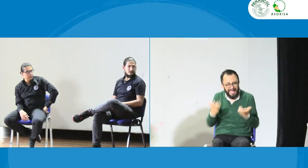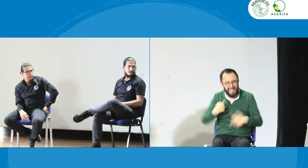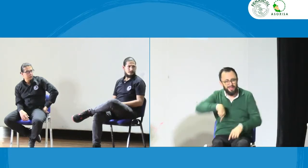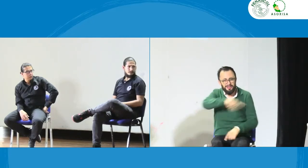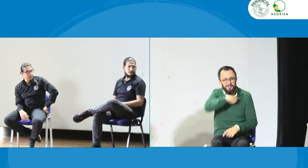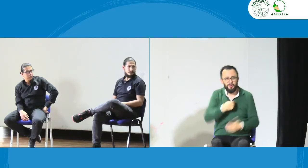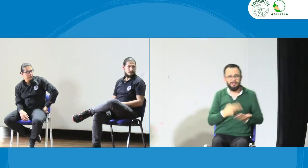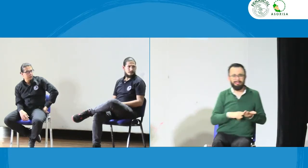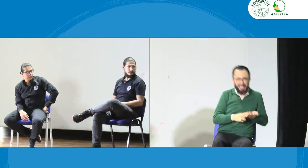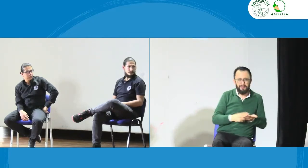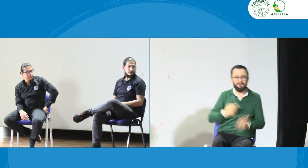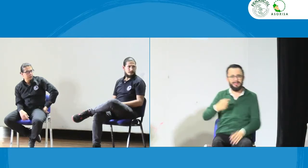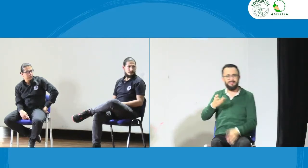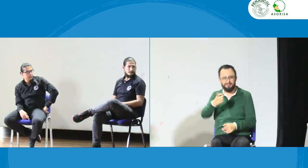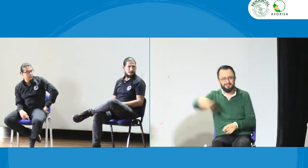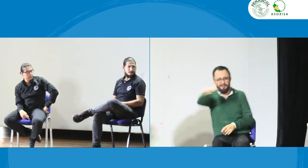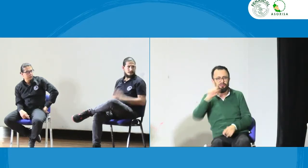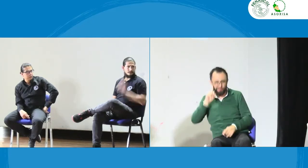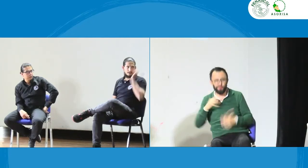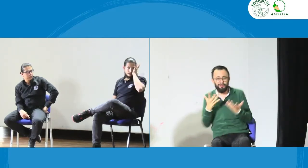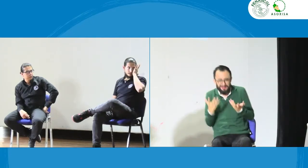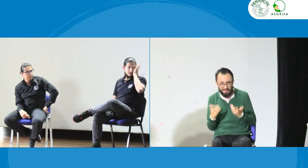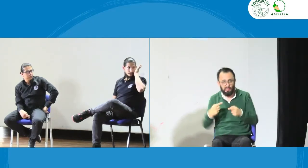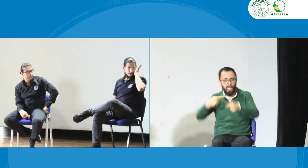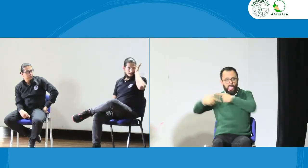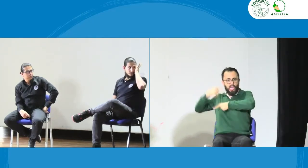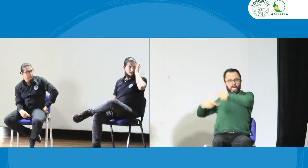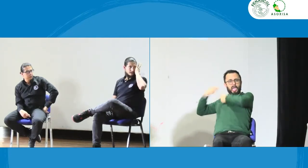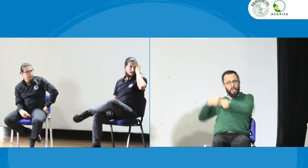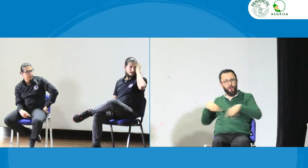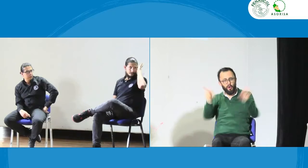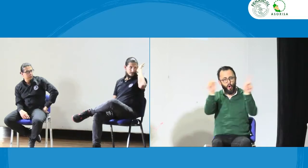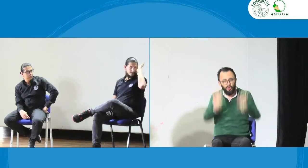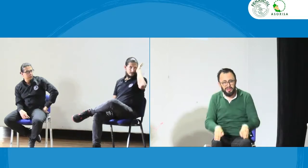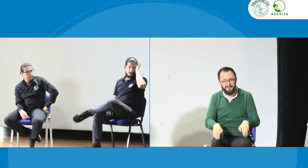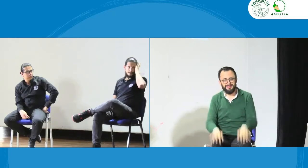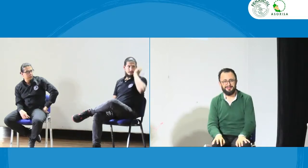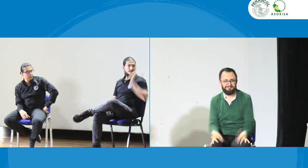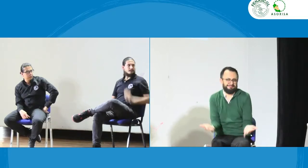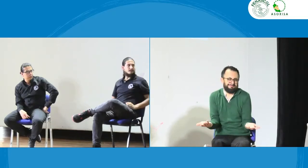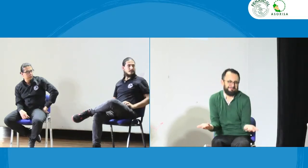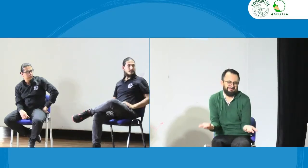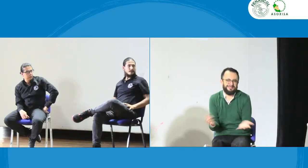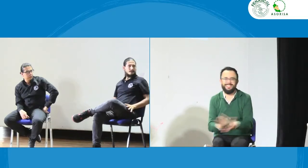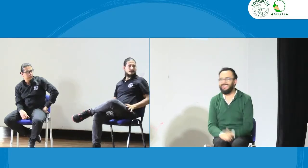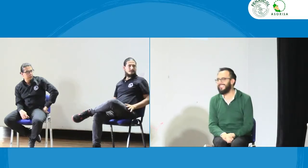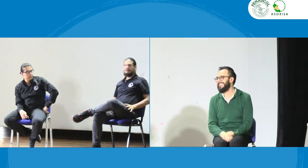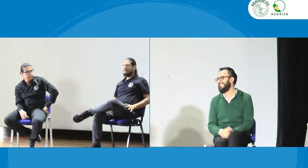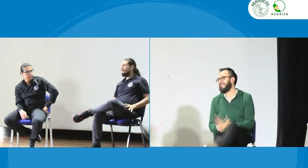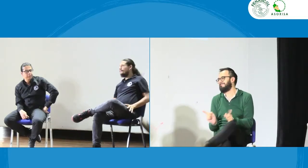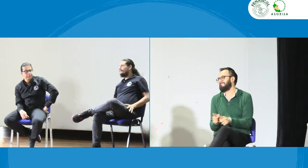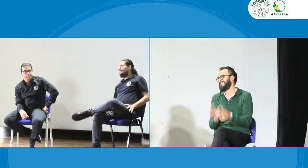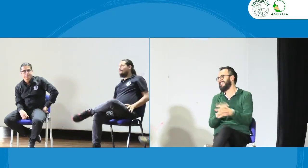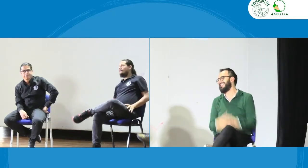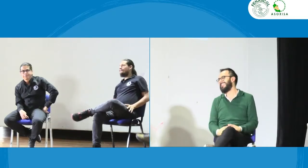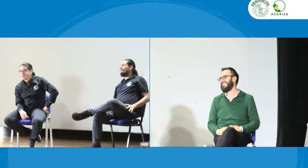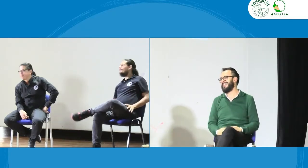entonces eso no debe suceder nosotros somos o las personas sordas también quieren que nosotros seamos